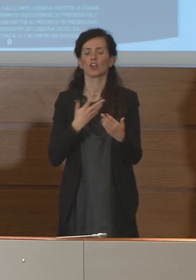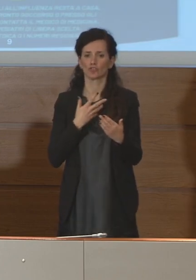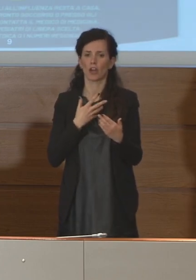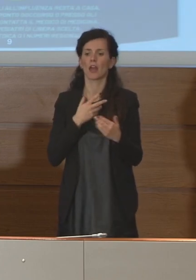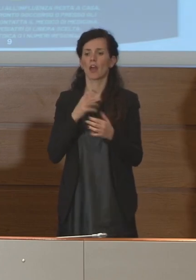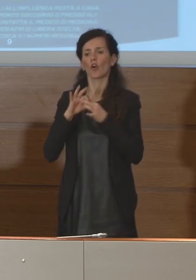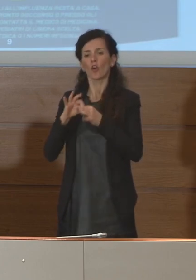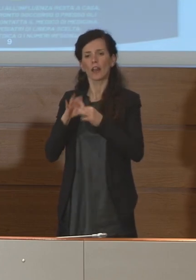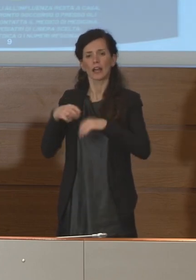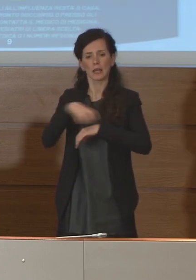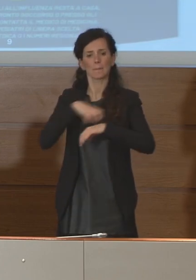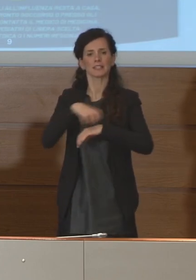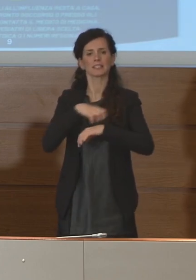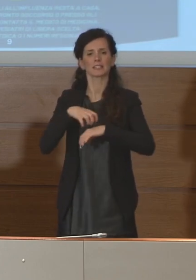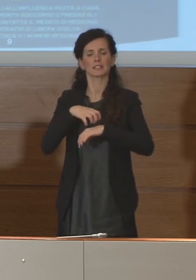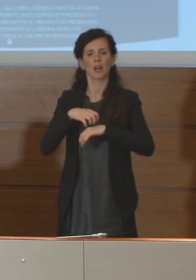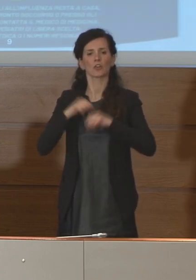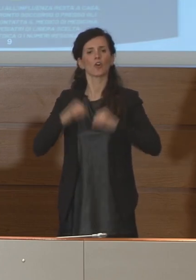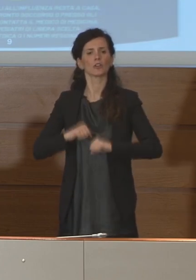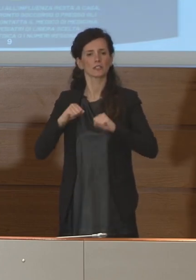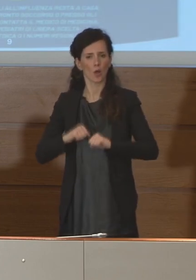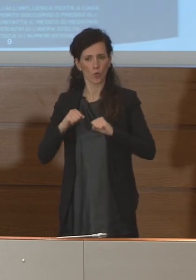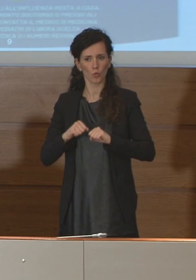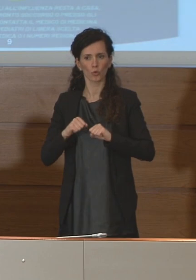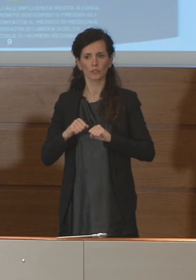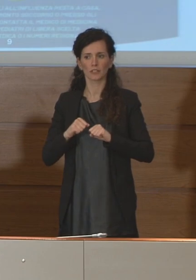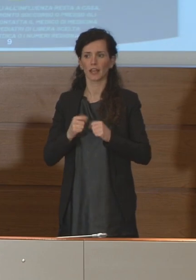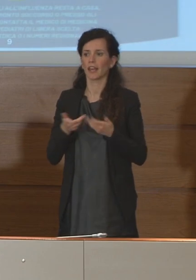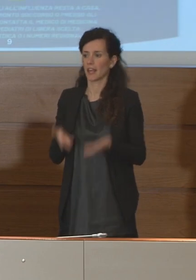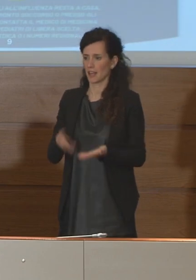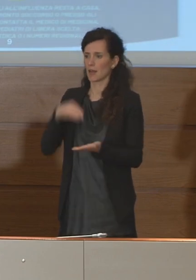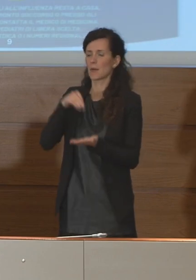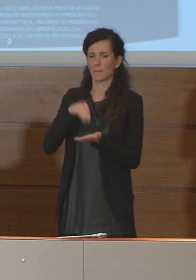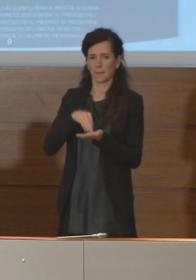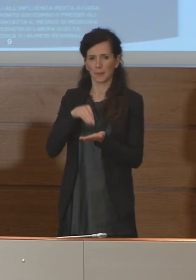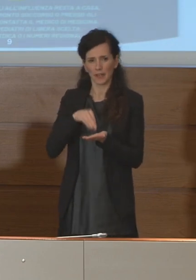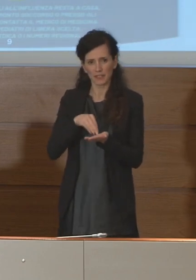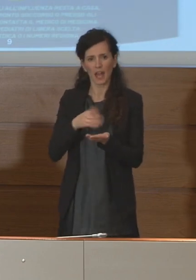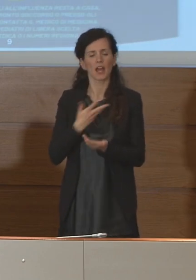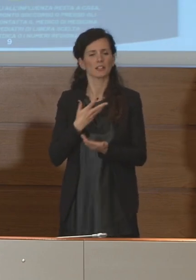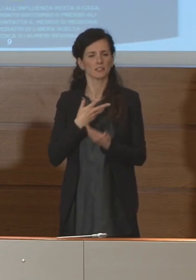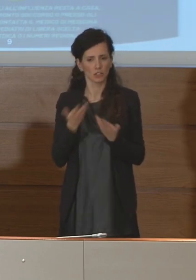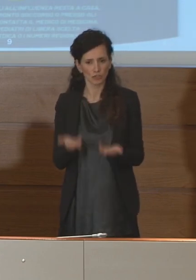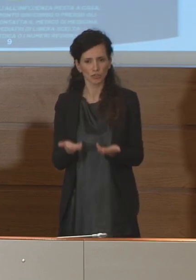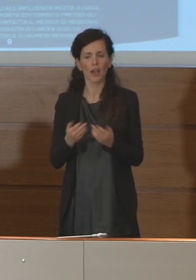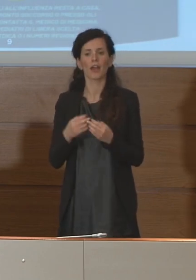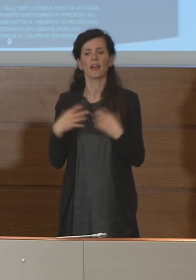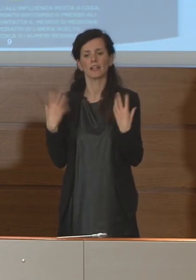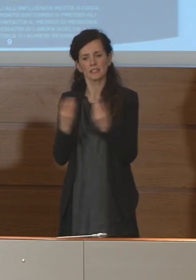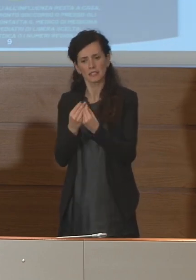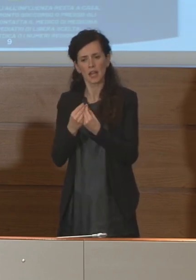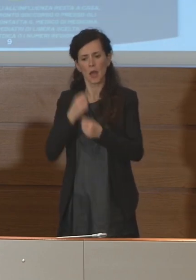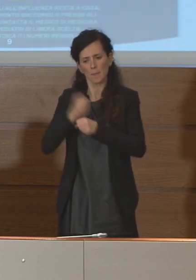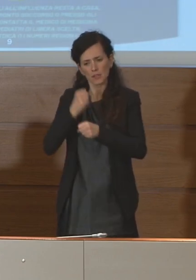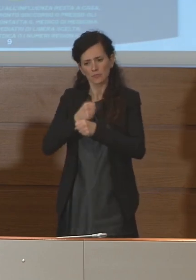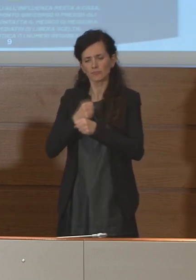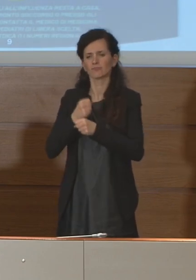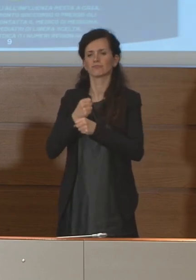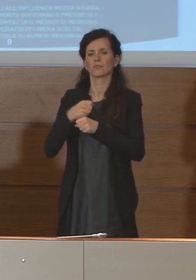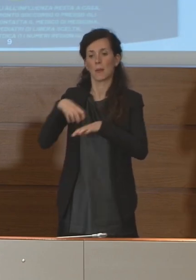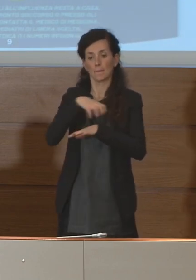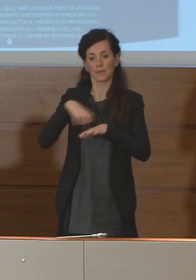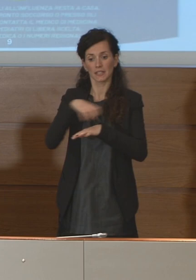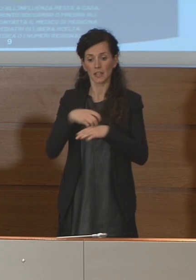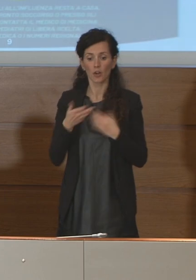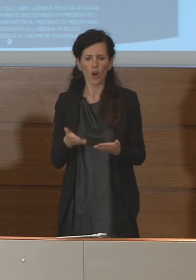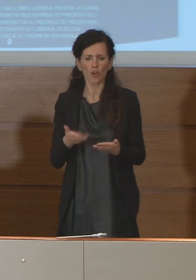Ministero della Salute che sono qui presenti e che operano anche dal Ministero ma il dato che noi